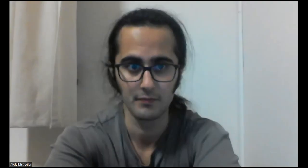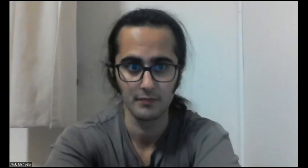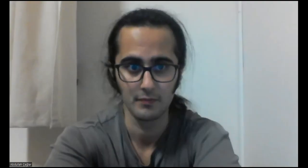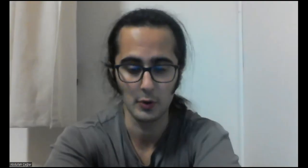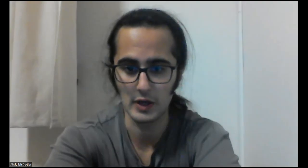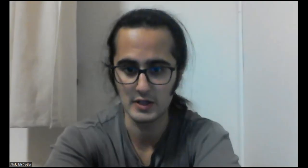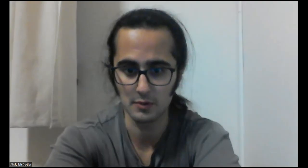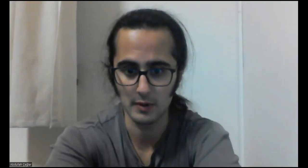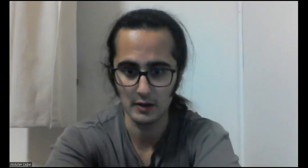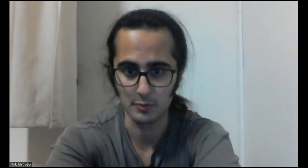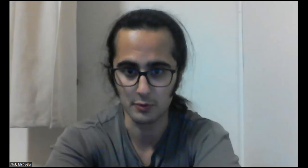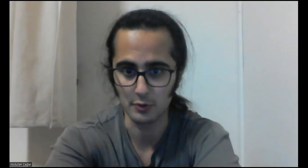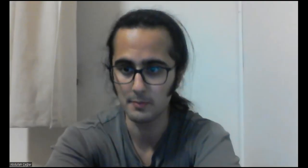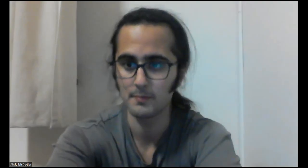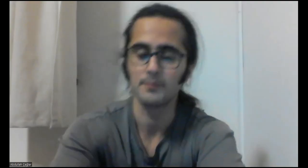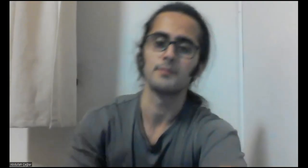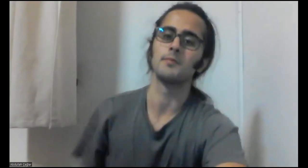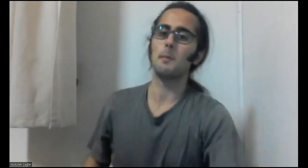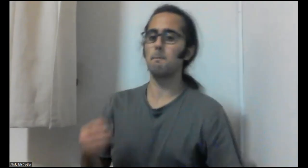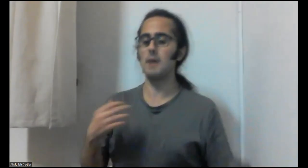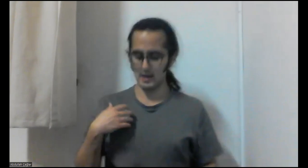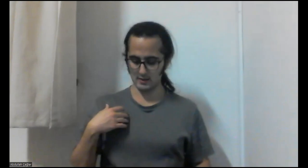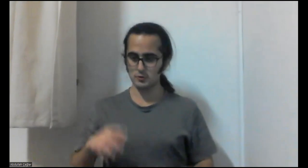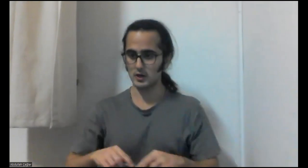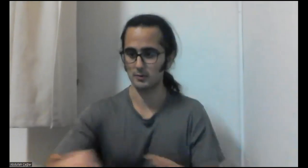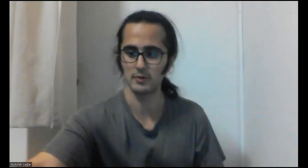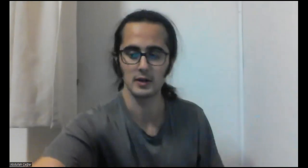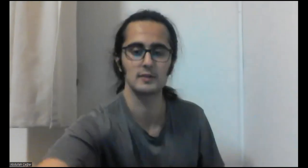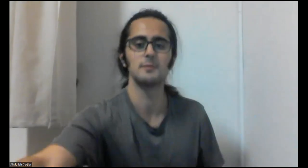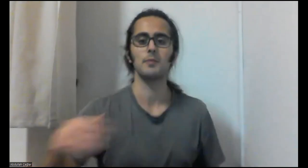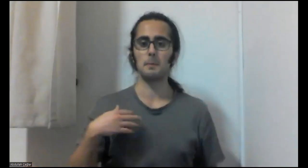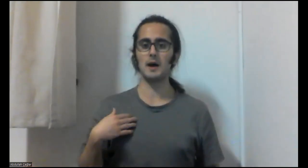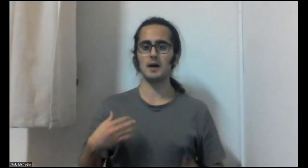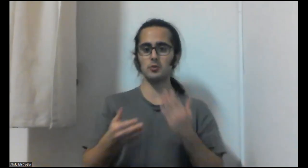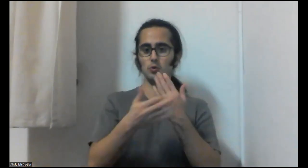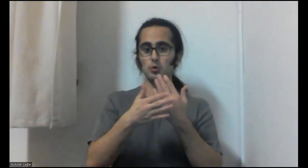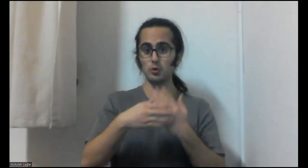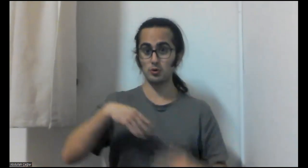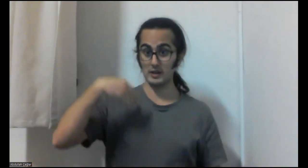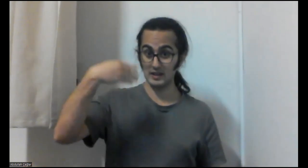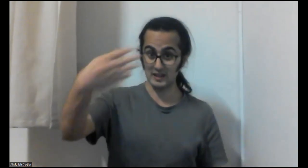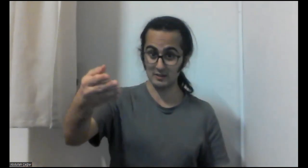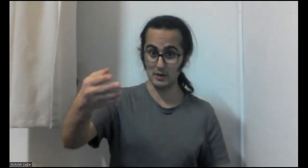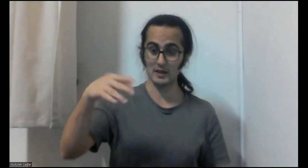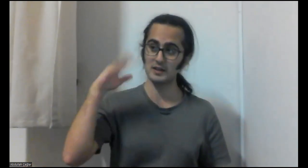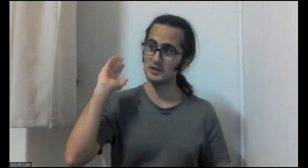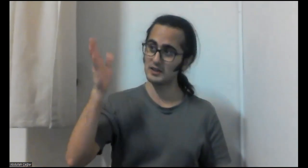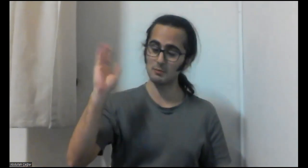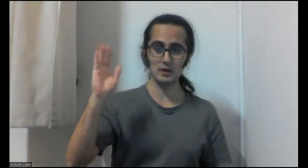Okey, şimdi ben yapıyorum. Ben, şu kalemi bıraktım. Ben, düğün, gitme, hani gitmek